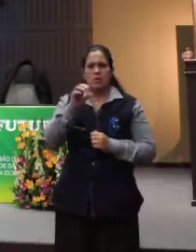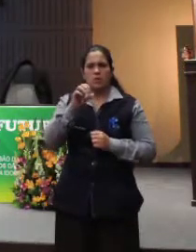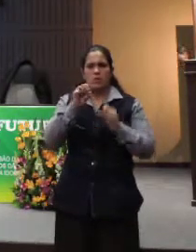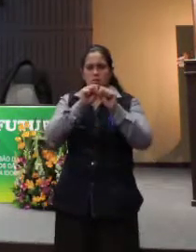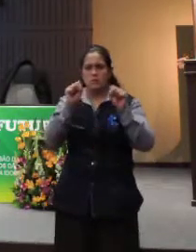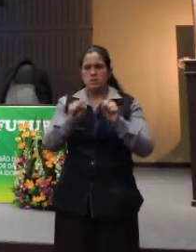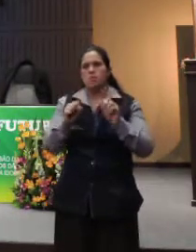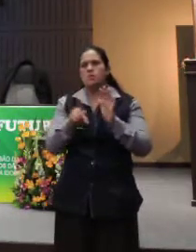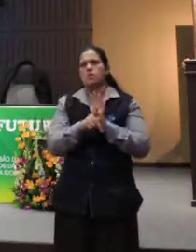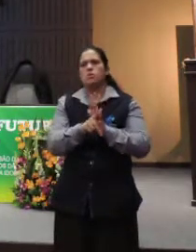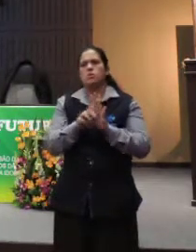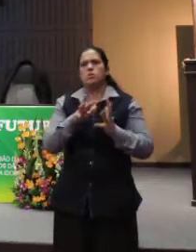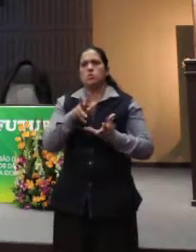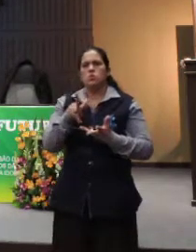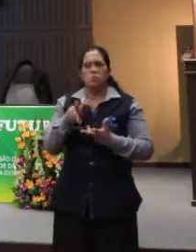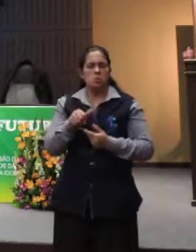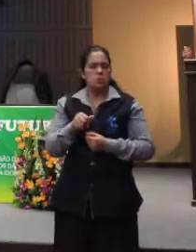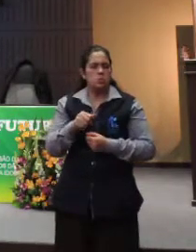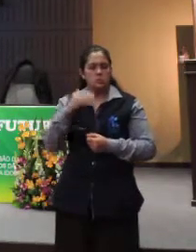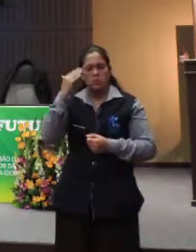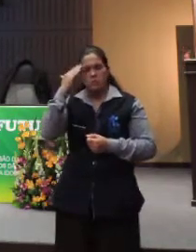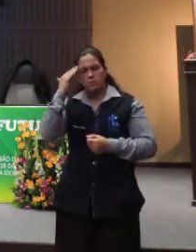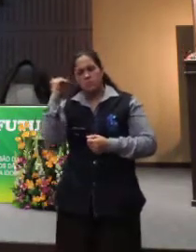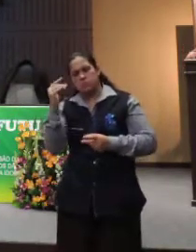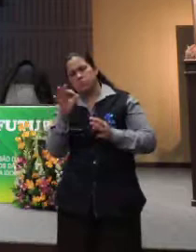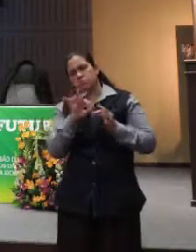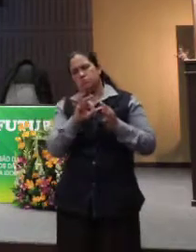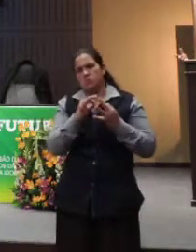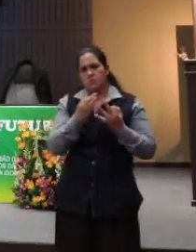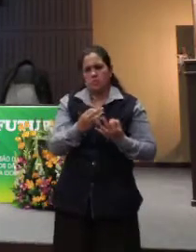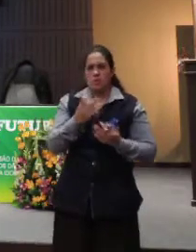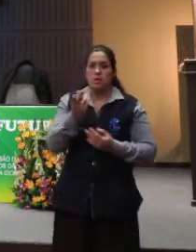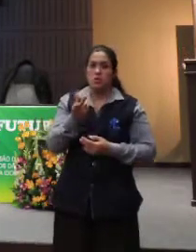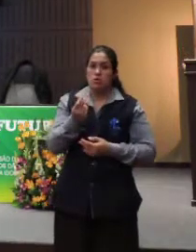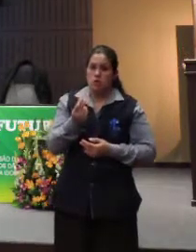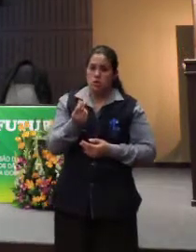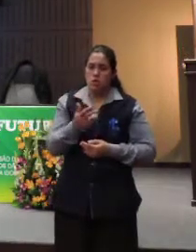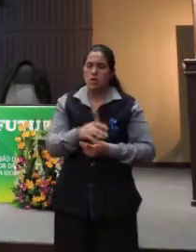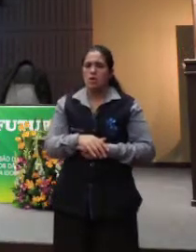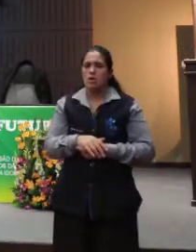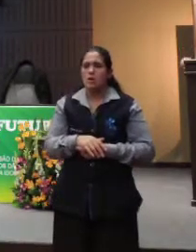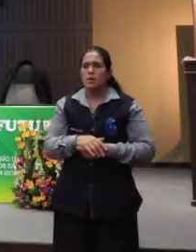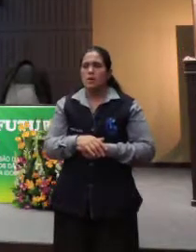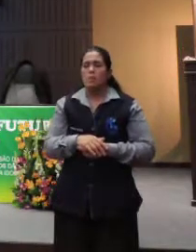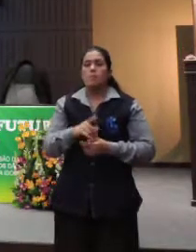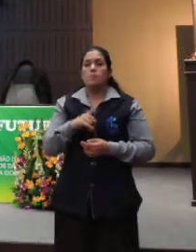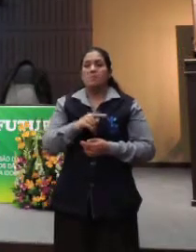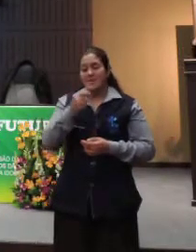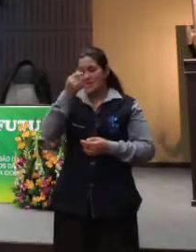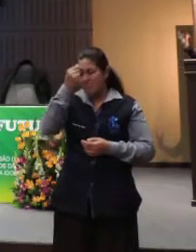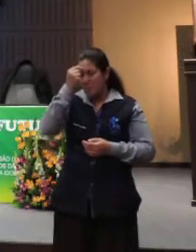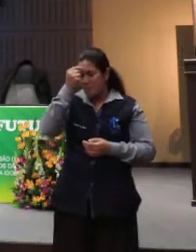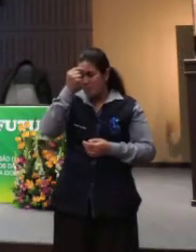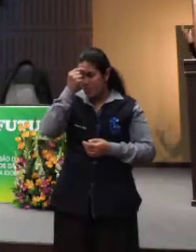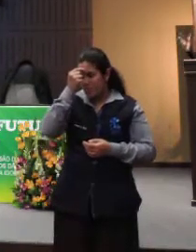reconhecido, com família, com dinheiro, um cérebro